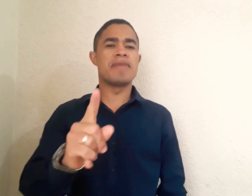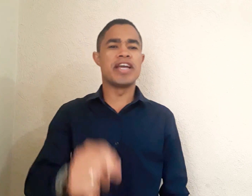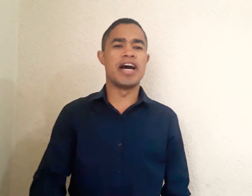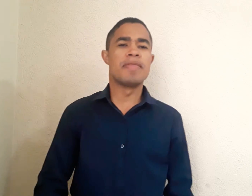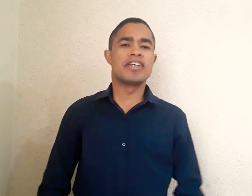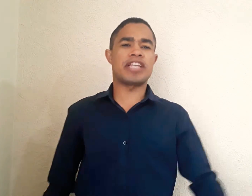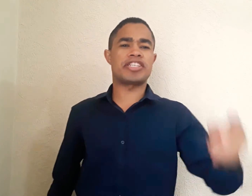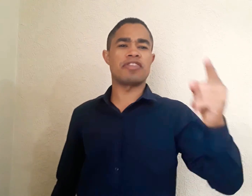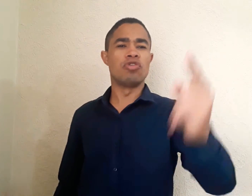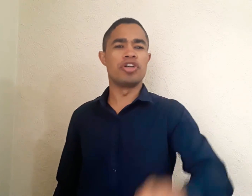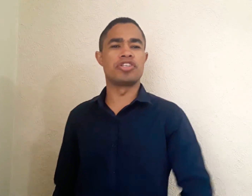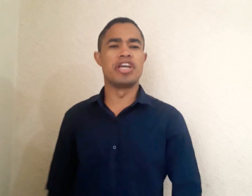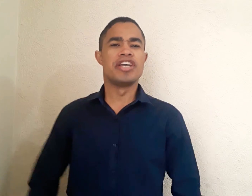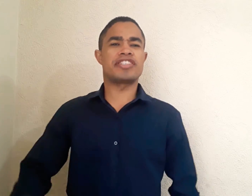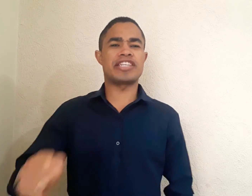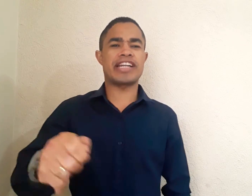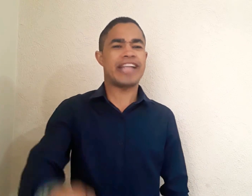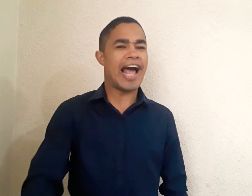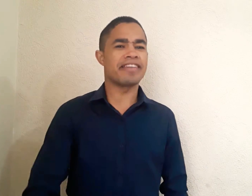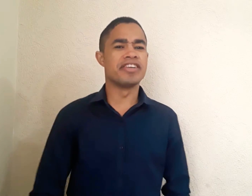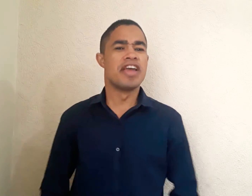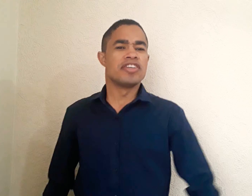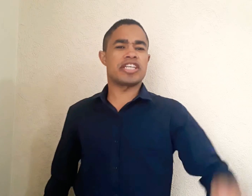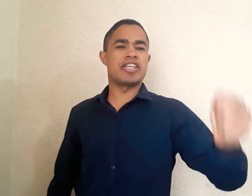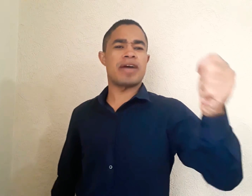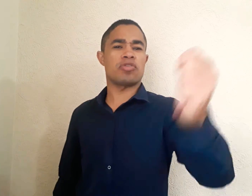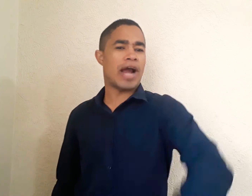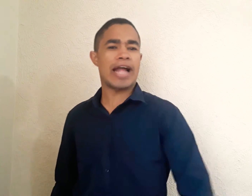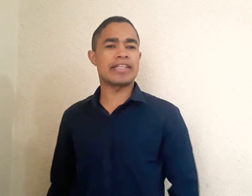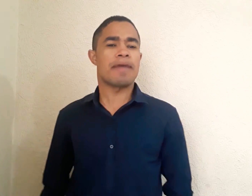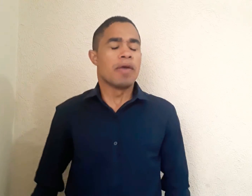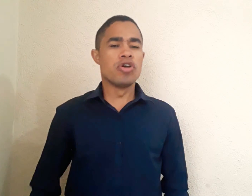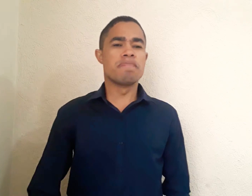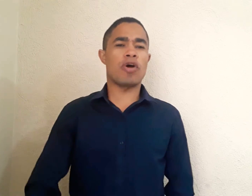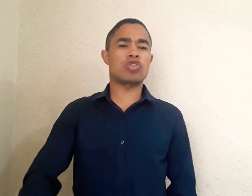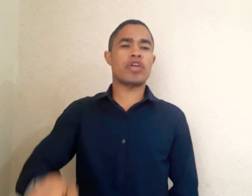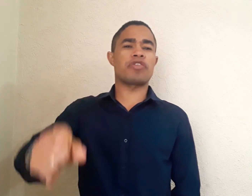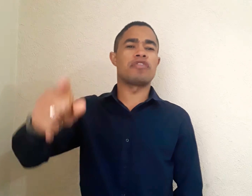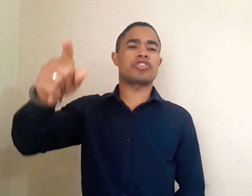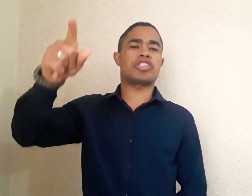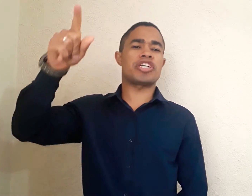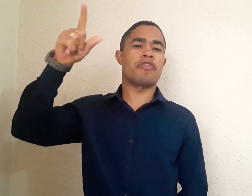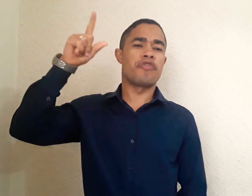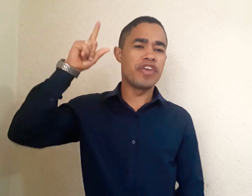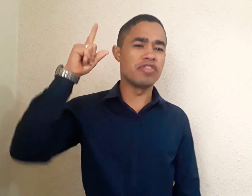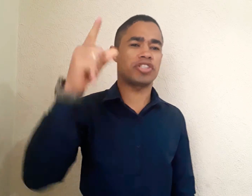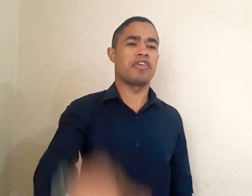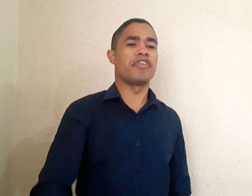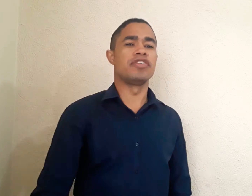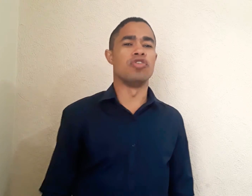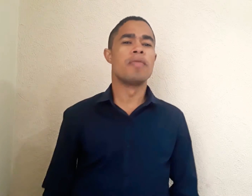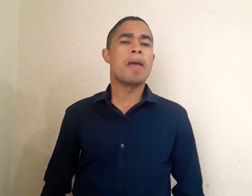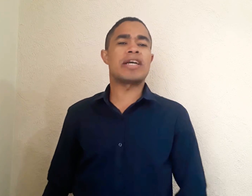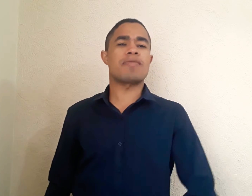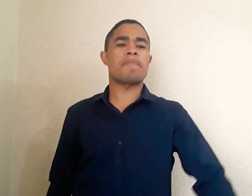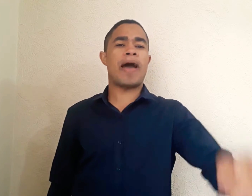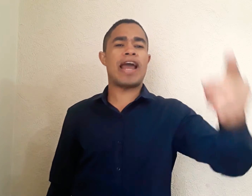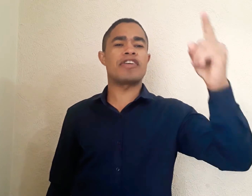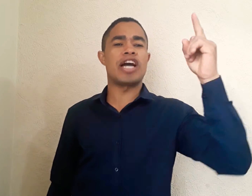manhã, seja noite, seja tarde, seja de madrugada Não importa o horário que vocês sejam ouvindo este vídeo Mas é uma palavra de